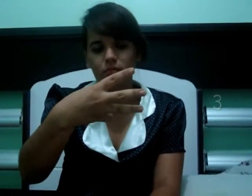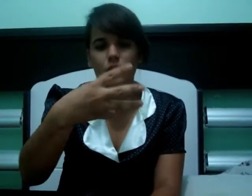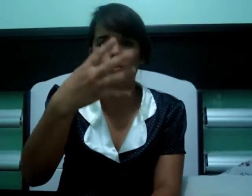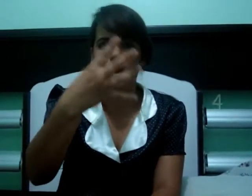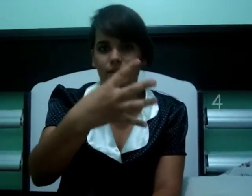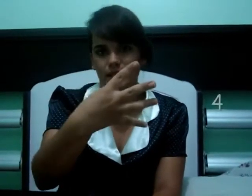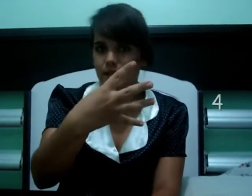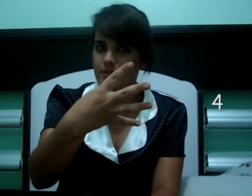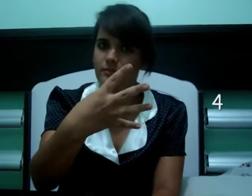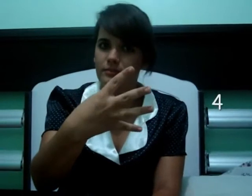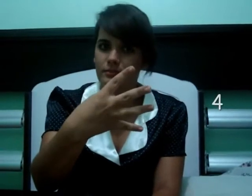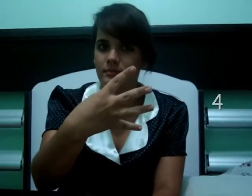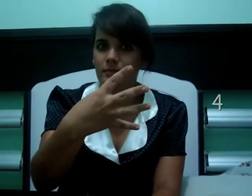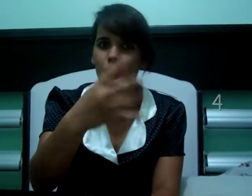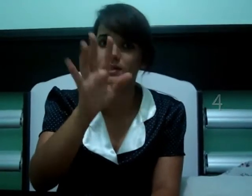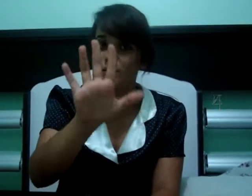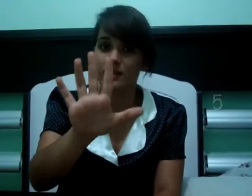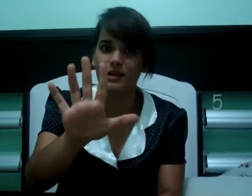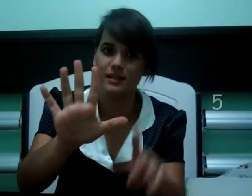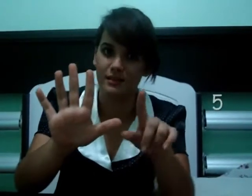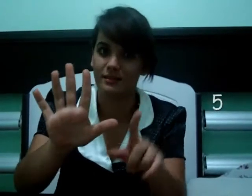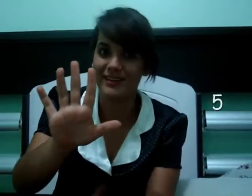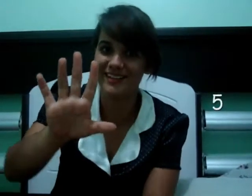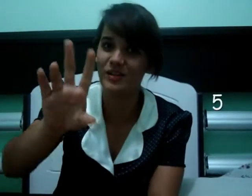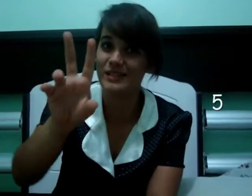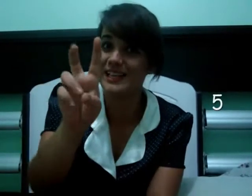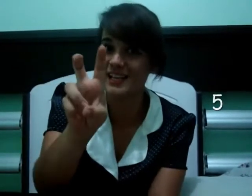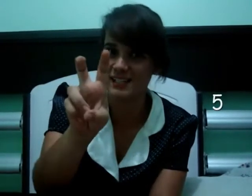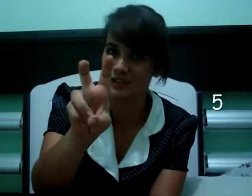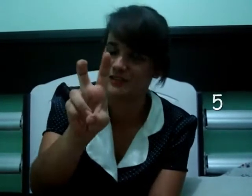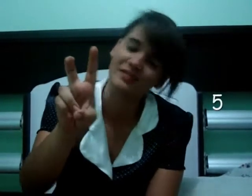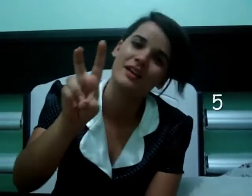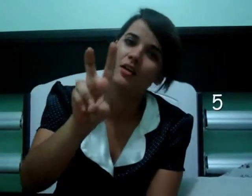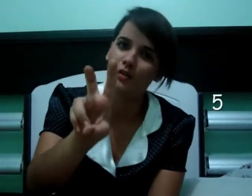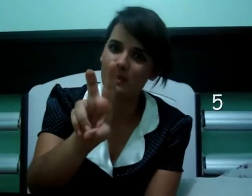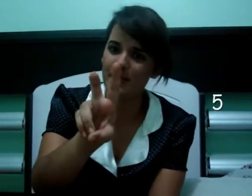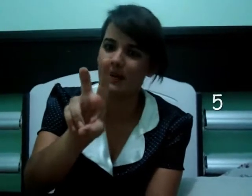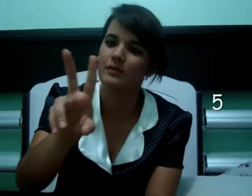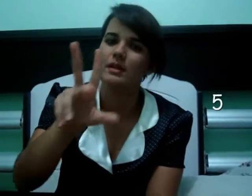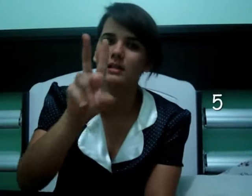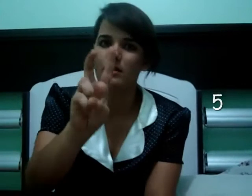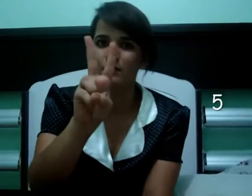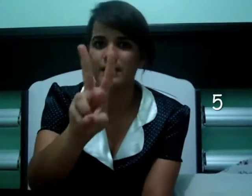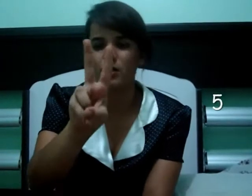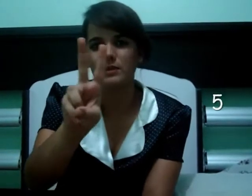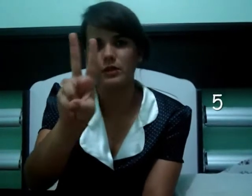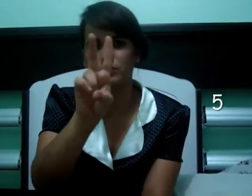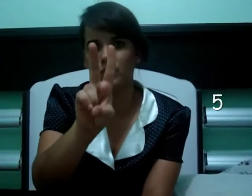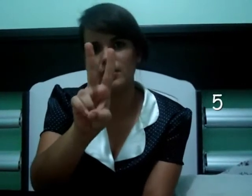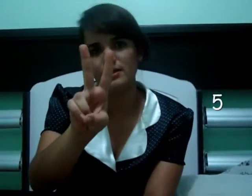O 4 é assim. O 5 não é assim. O 5 é assim, ó. Vou explicar. Façam como se fosse um 2,